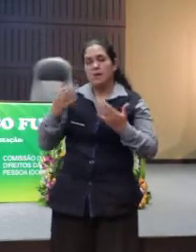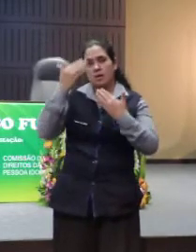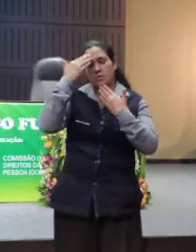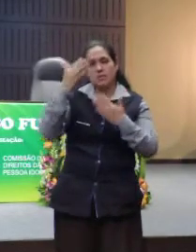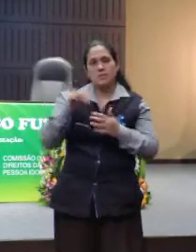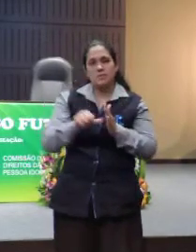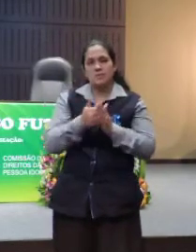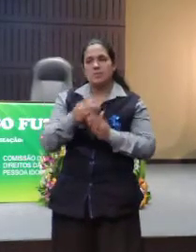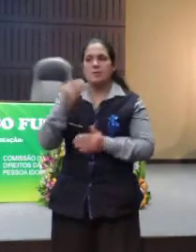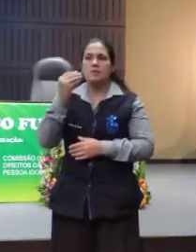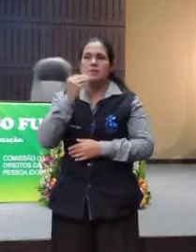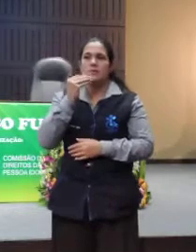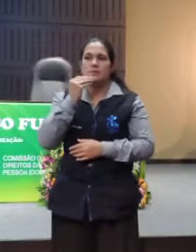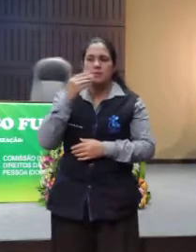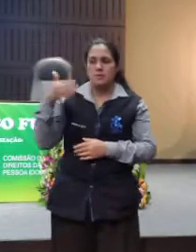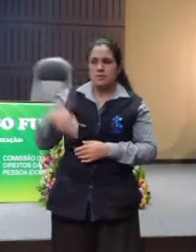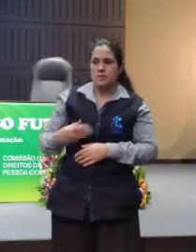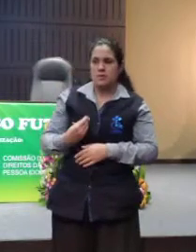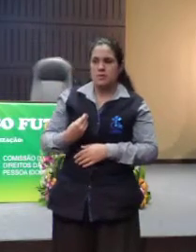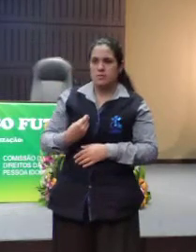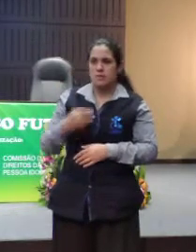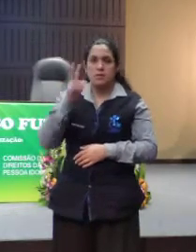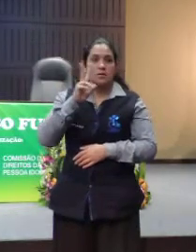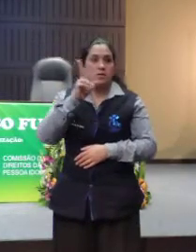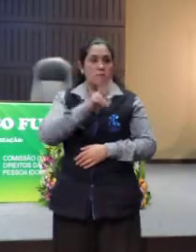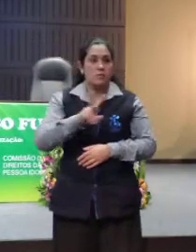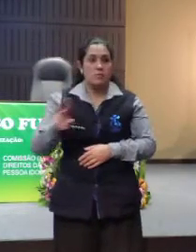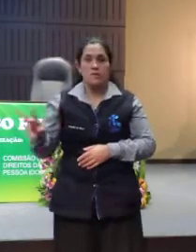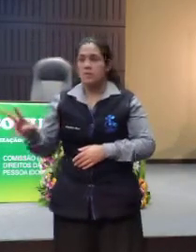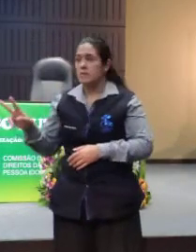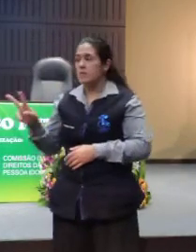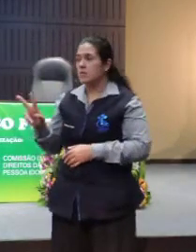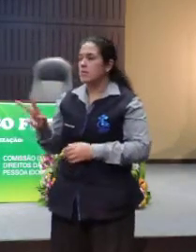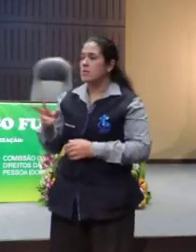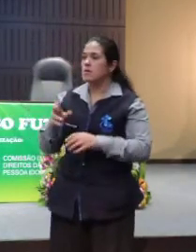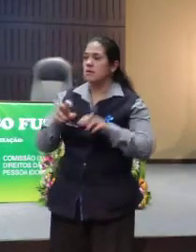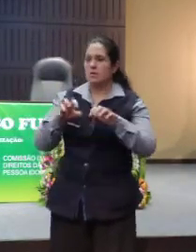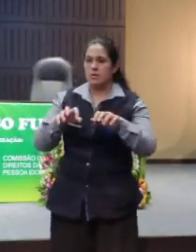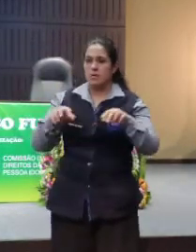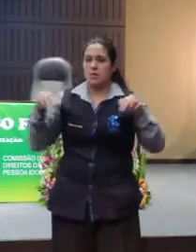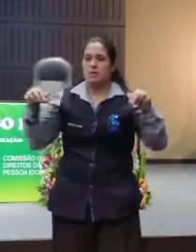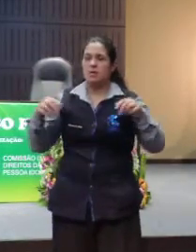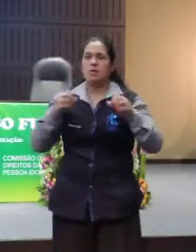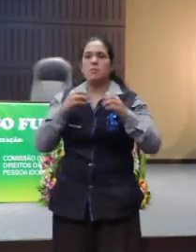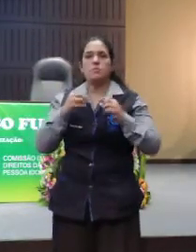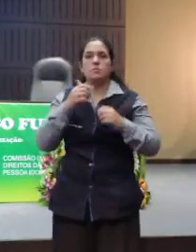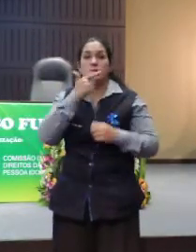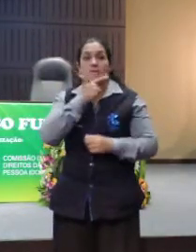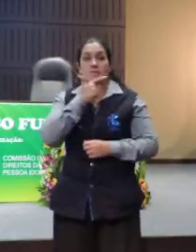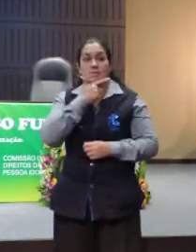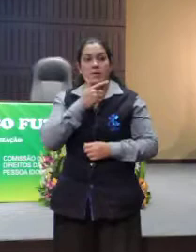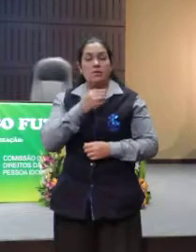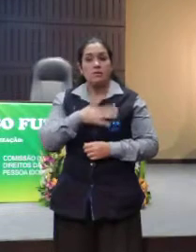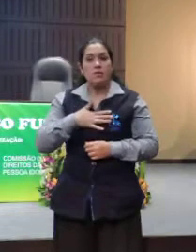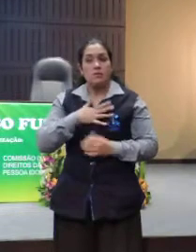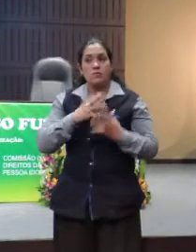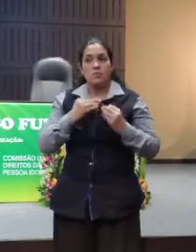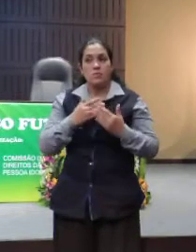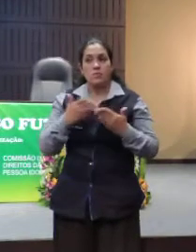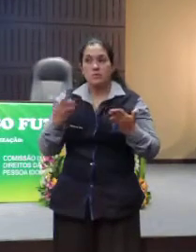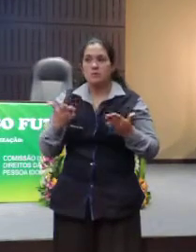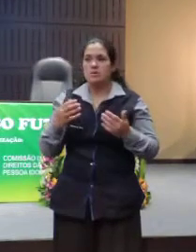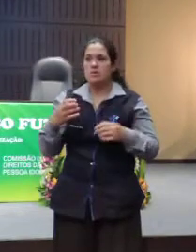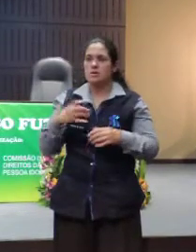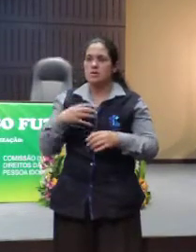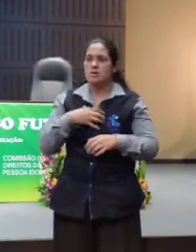de estar aqui. Eu vi que a plateia é calorosa e simpática. Já gostei muito de conseguir sentir